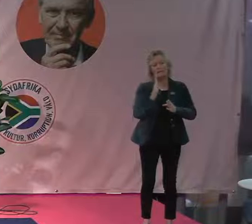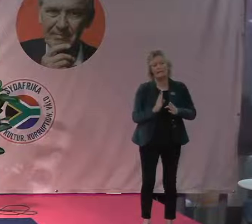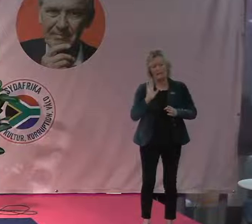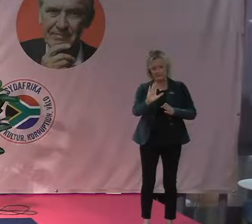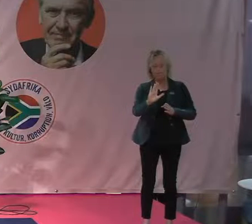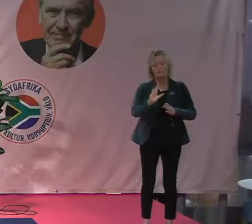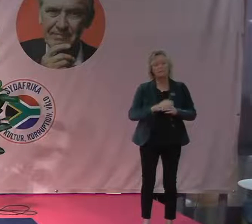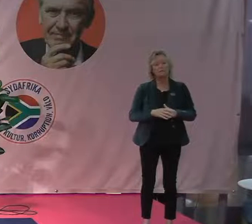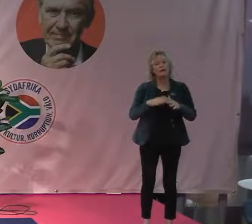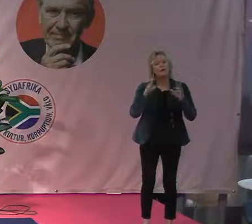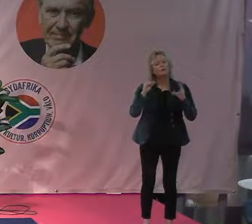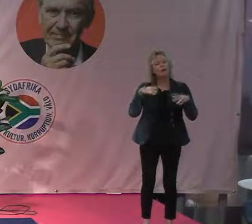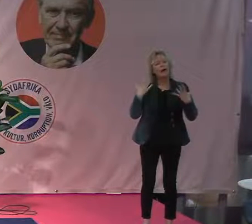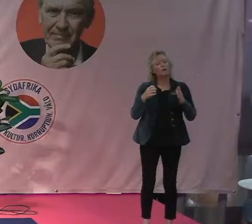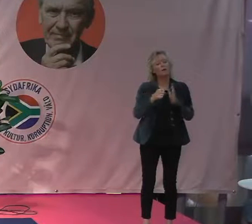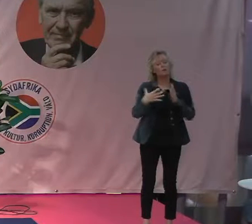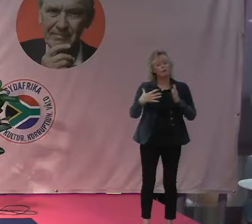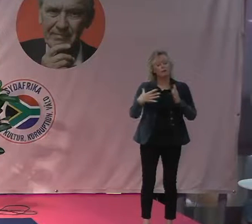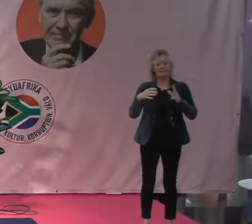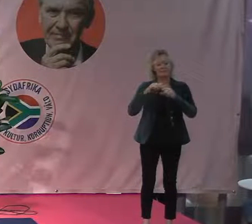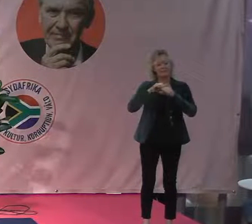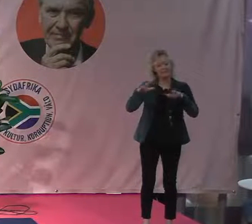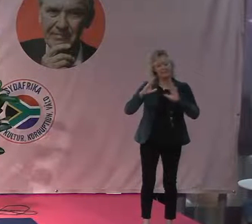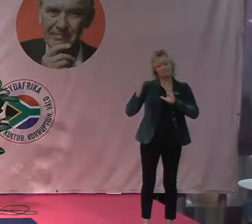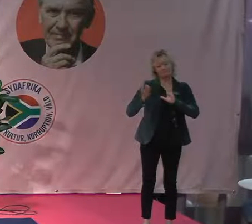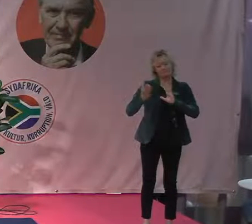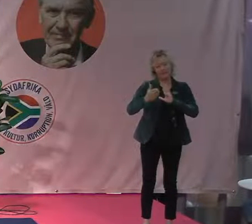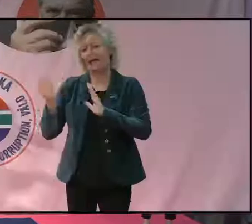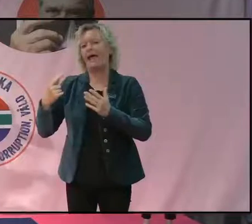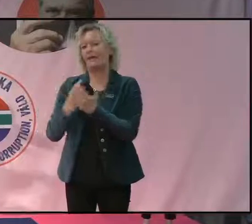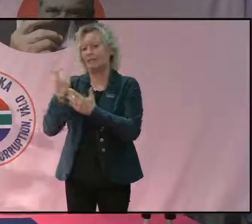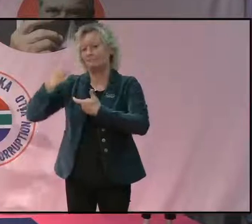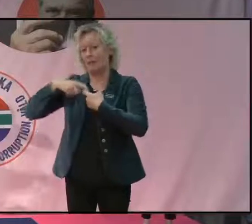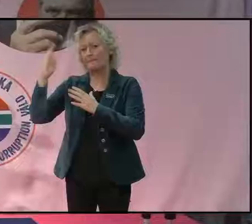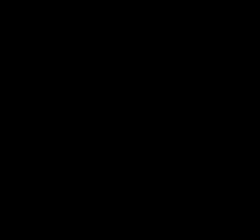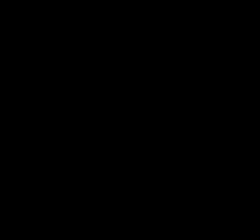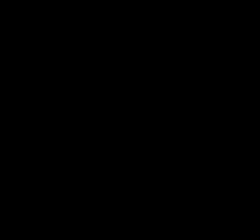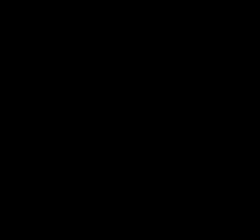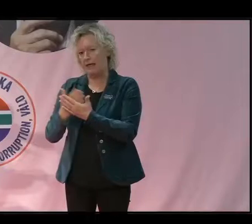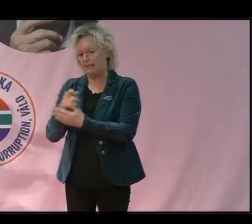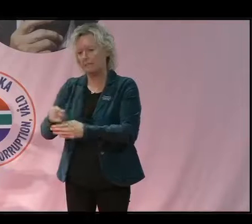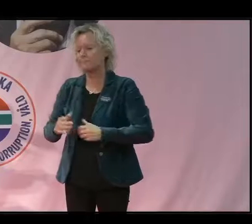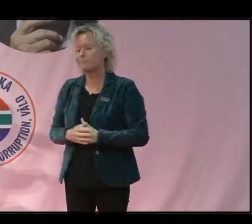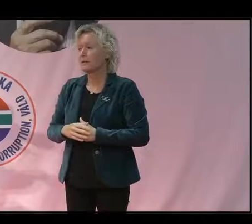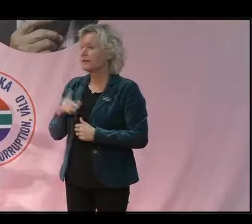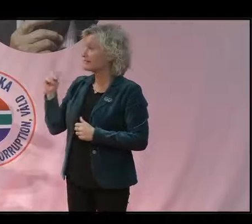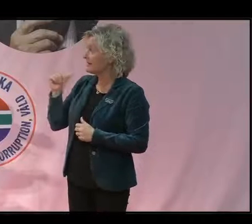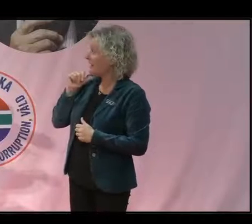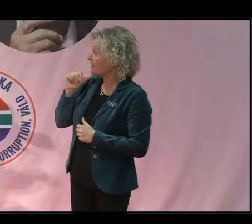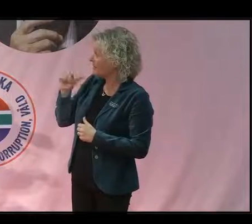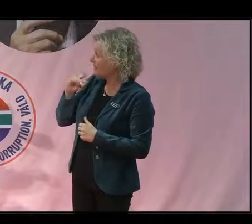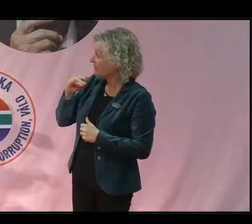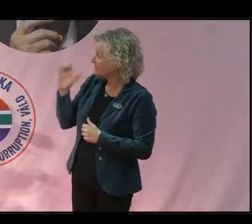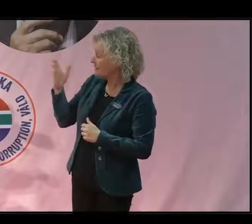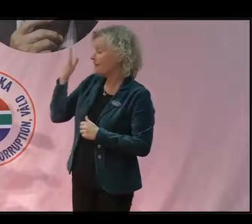på grund av att det är där det mesta avskogningen sker och har skett historiskt. Men Anders kan säkert komplettera med bilder